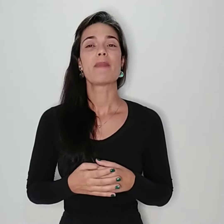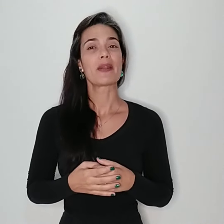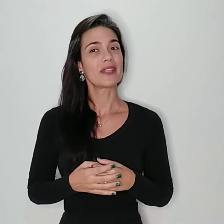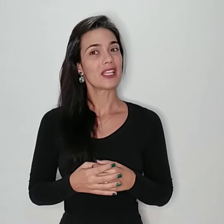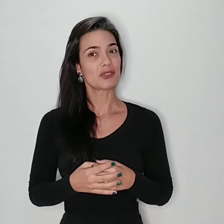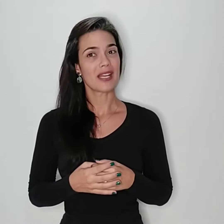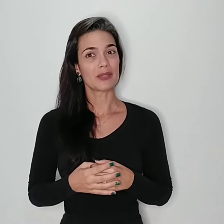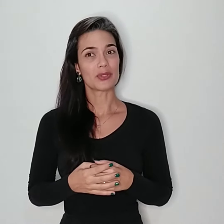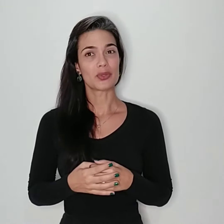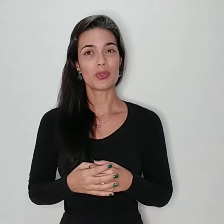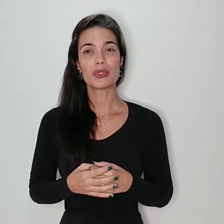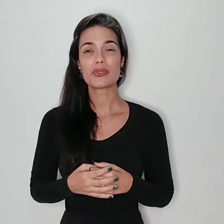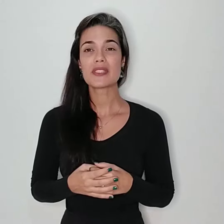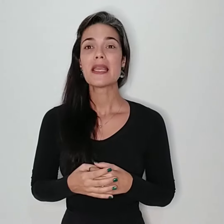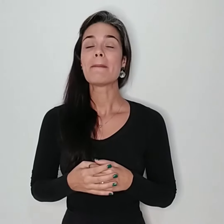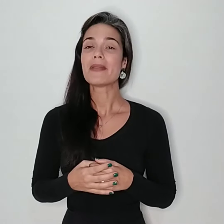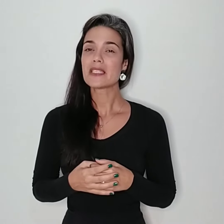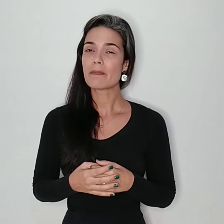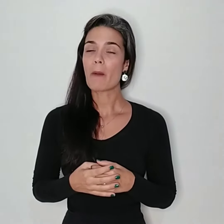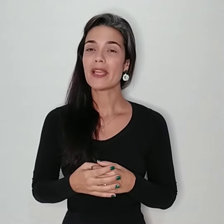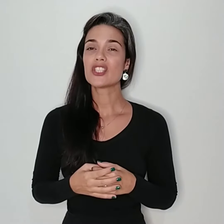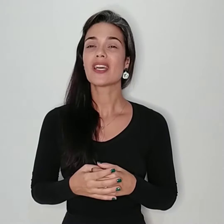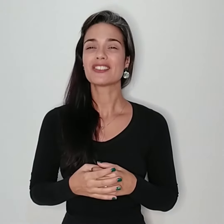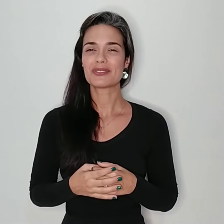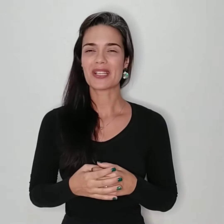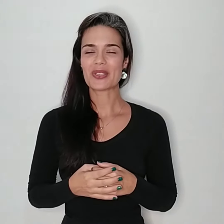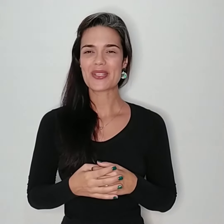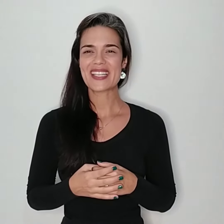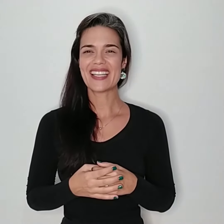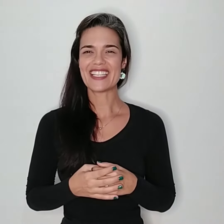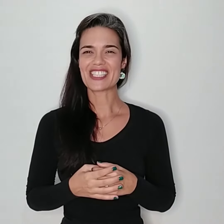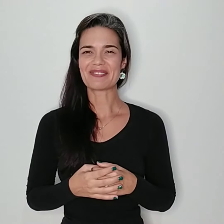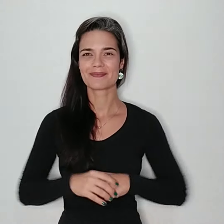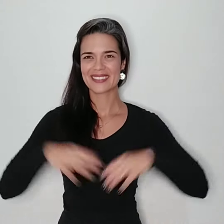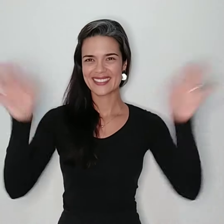espero ter ajudado a todos e principalmente ajudado a nossa igreja. aí